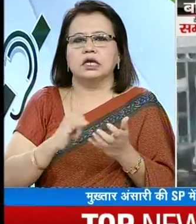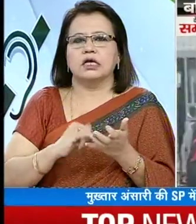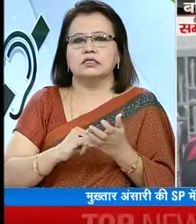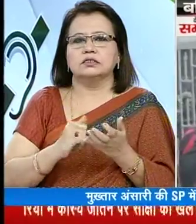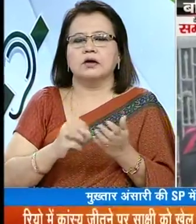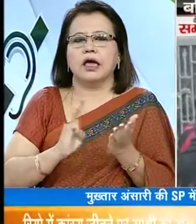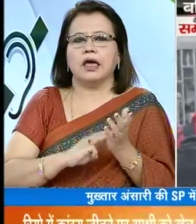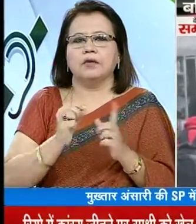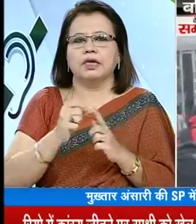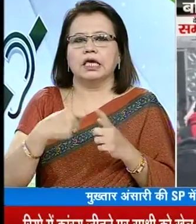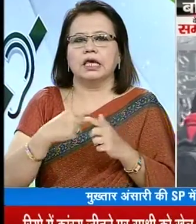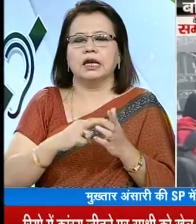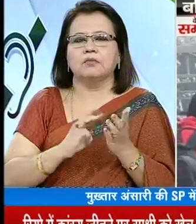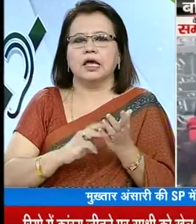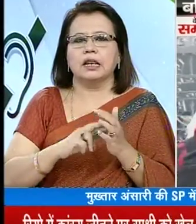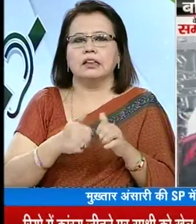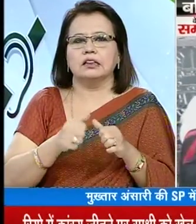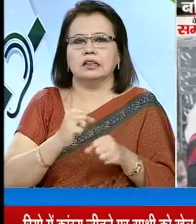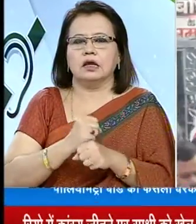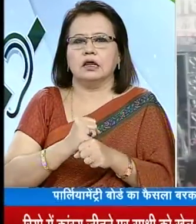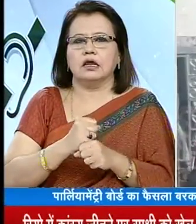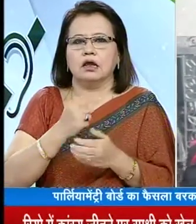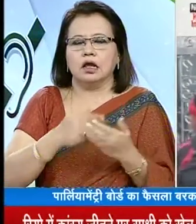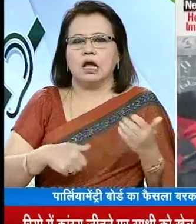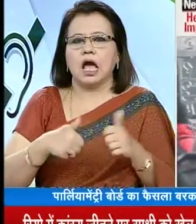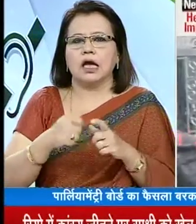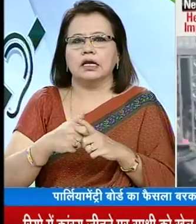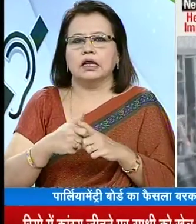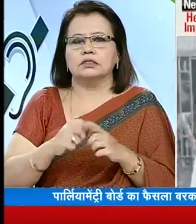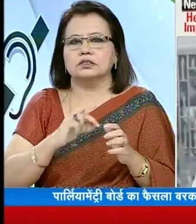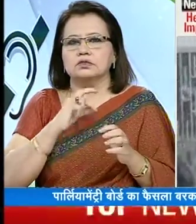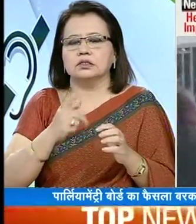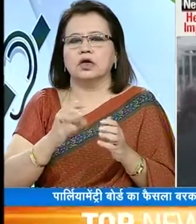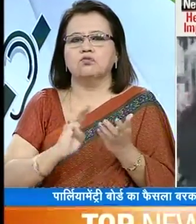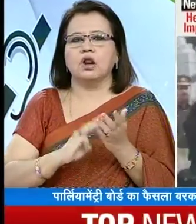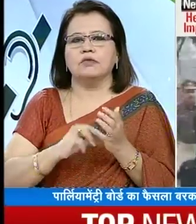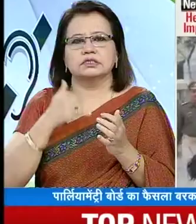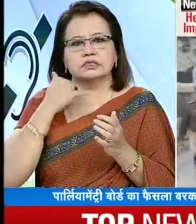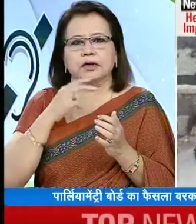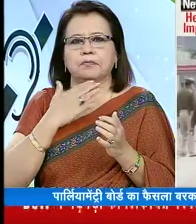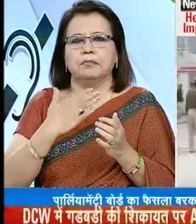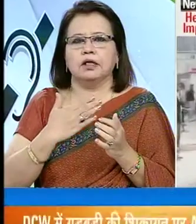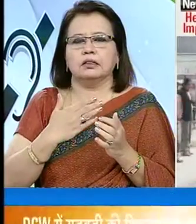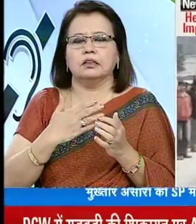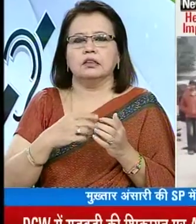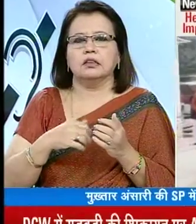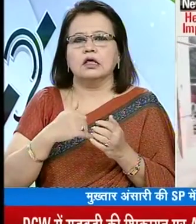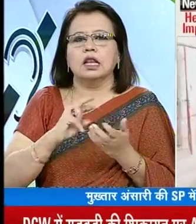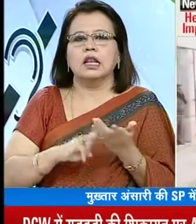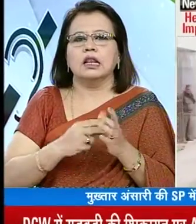सभासांसर्द किरण महें नंदा ने इस मुंदे पर अकलेश की तरफ से मुलायम सिंख से बात की है नंदा के मुताबिक